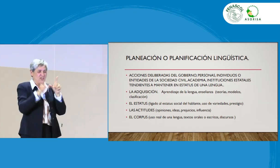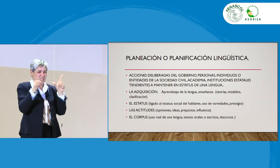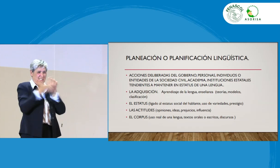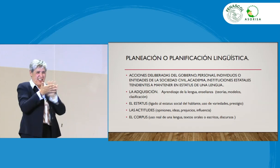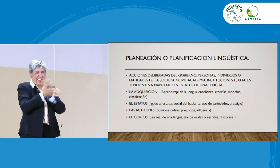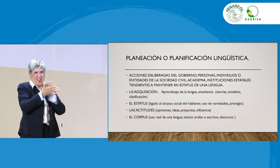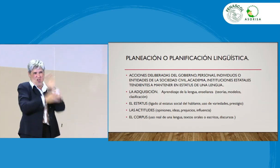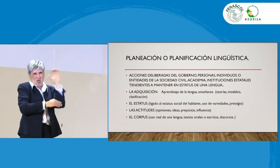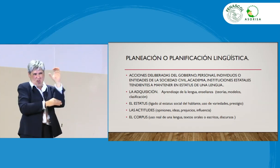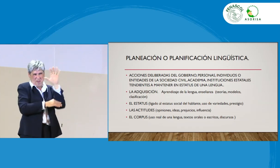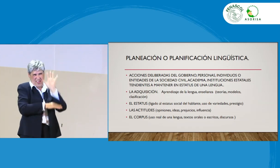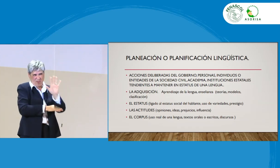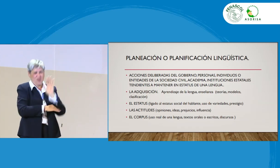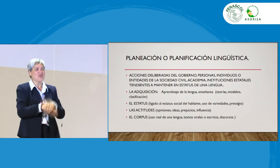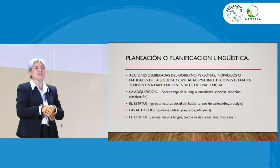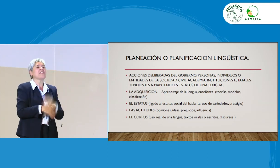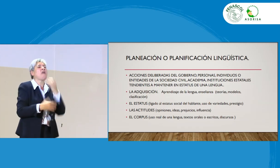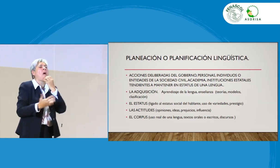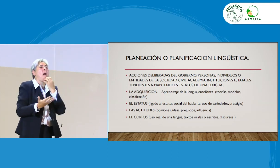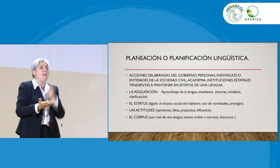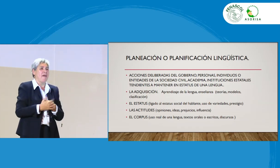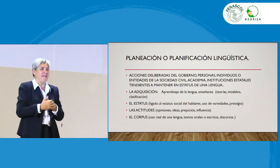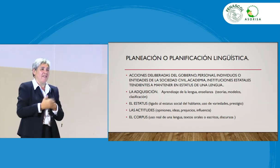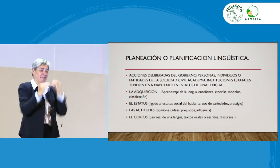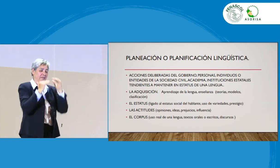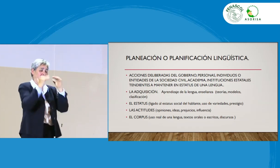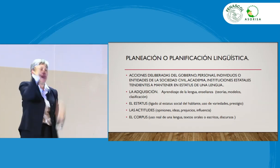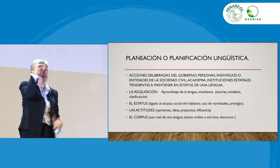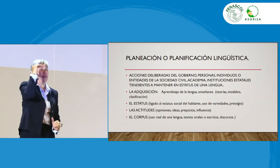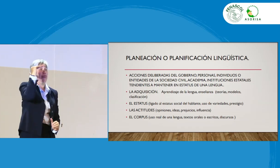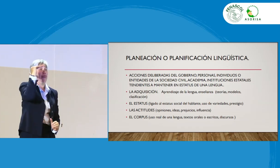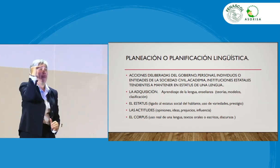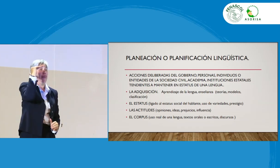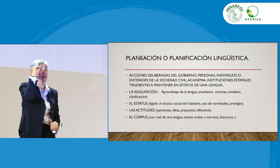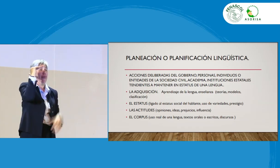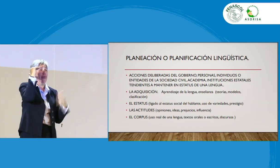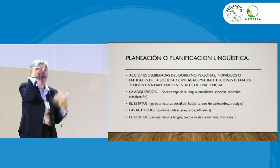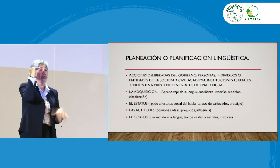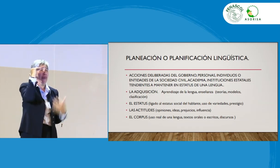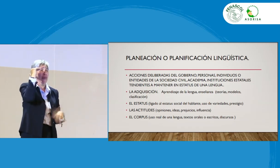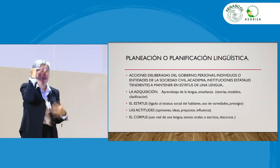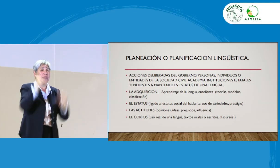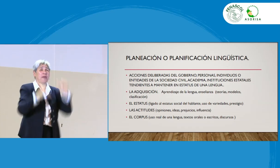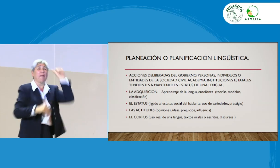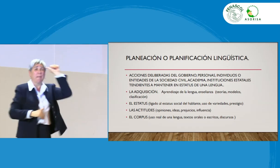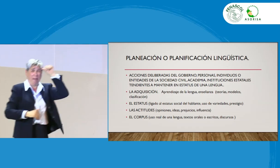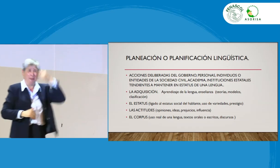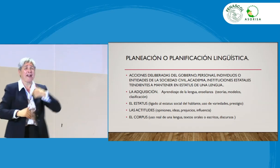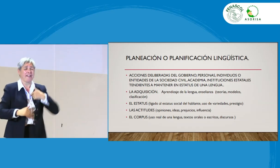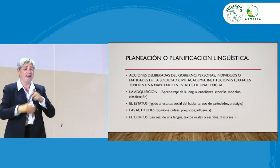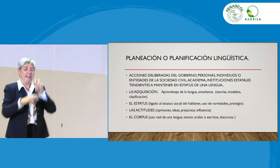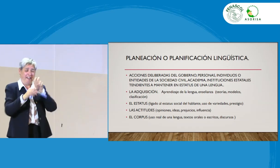de señas colombiana, por ejemplo, pues no teníamos un buen estatus, no estaba reconocida. Yo recuerdo, digamos, que,